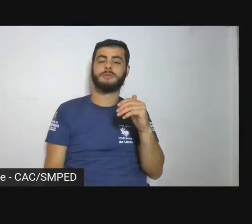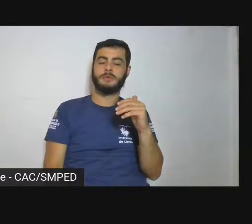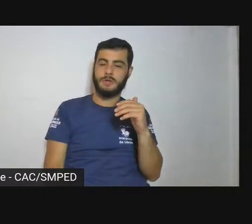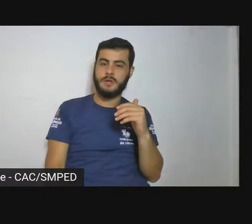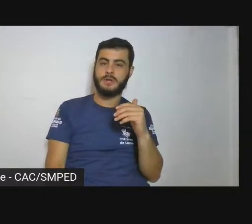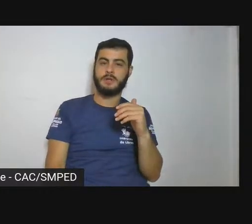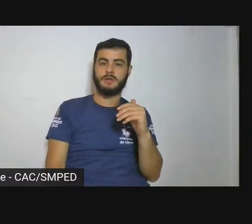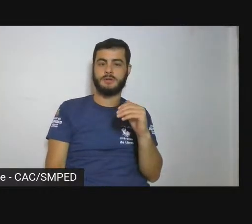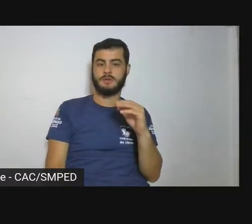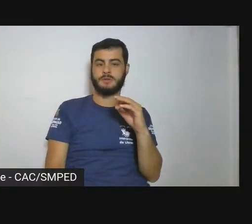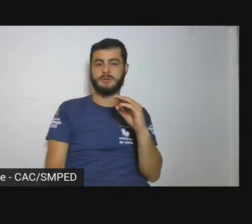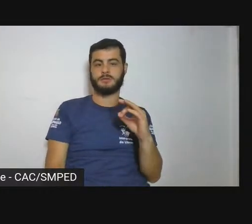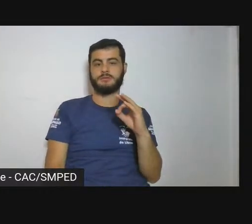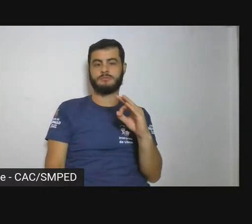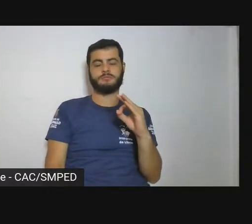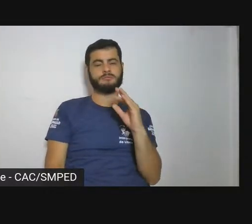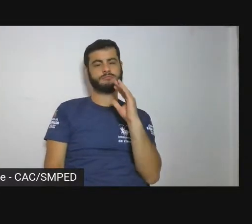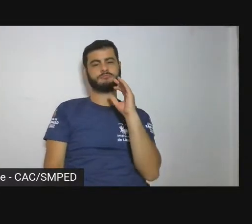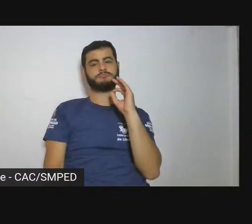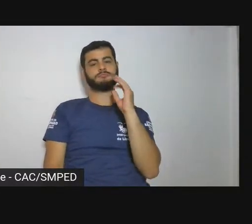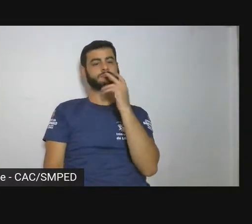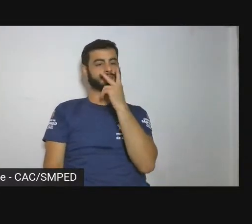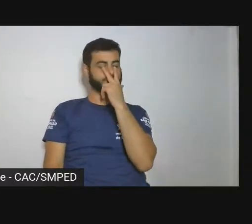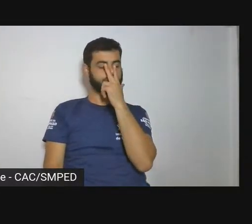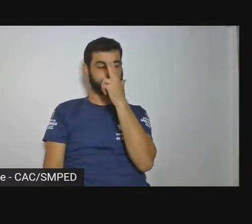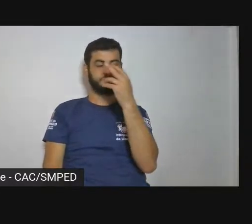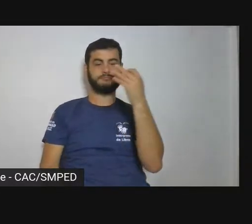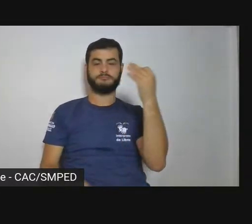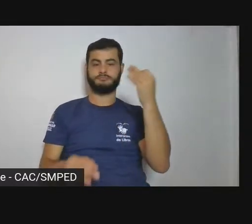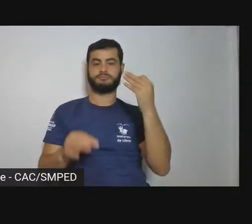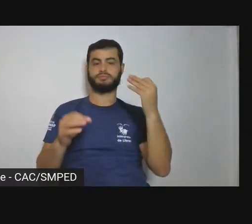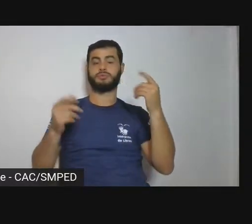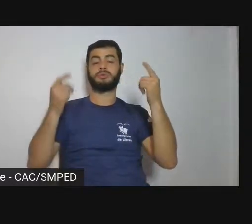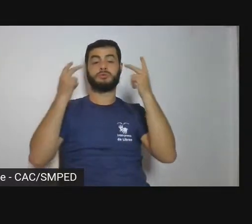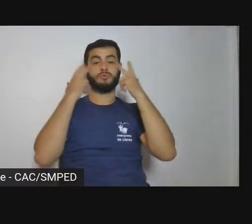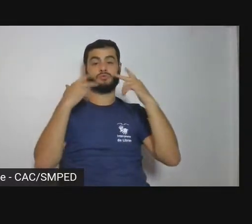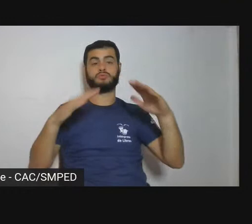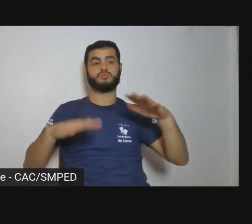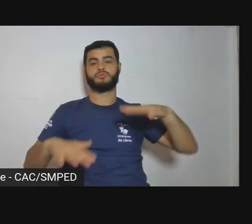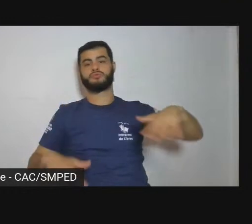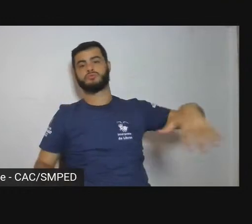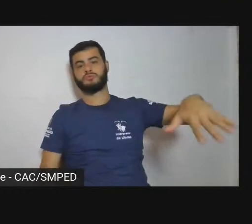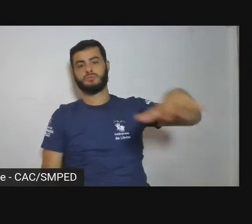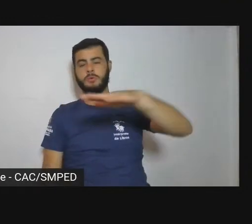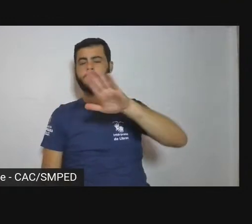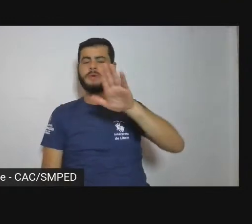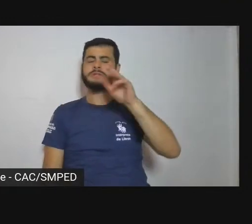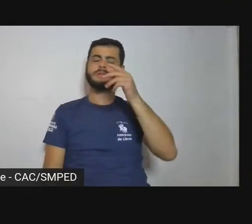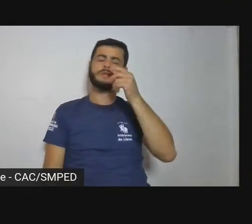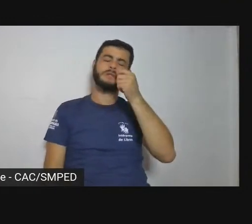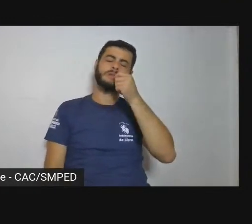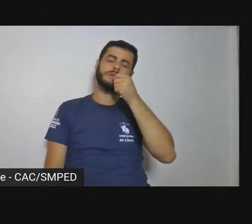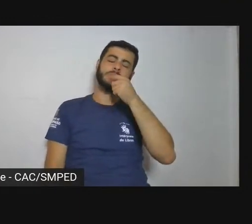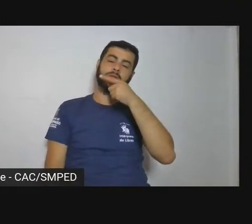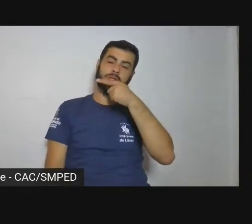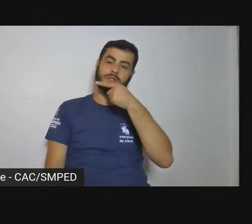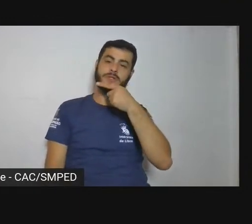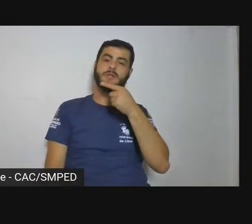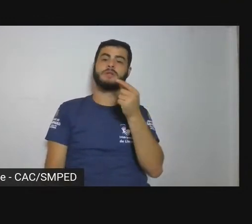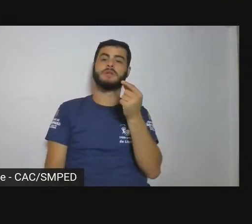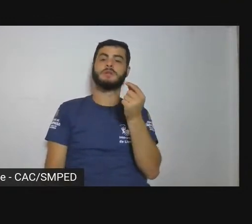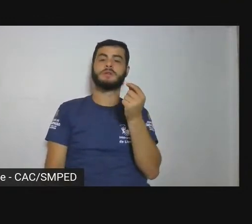dionisíaca. Então, é interessante pensar que se pode criar uma verdade